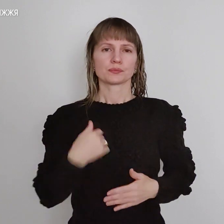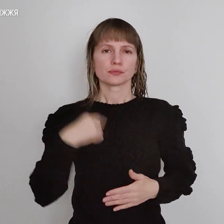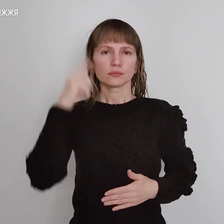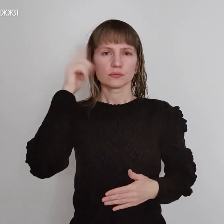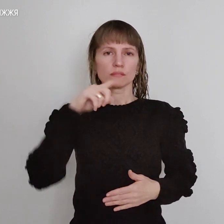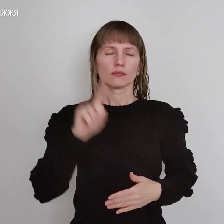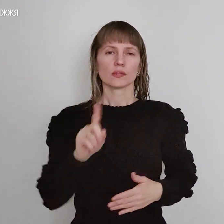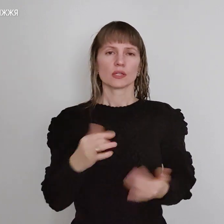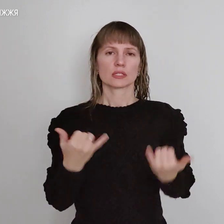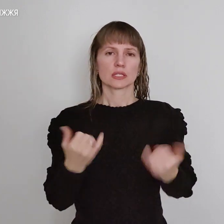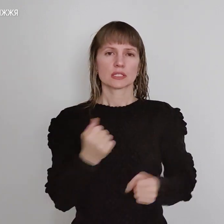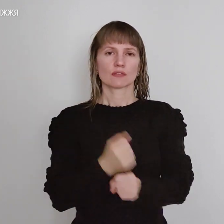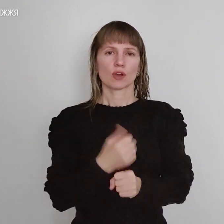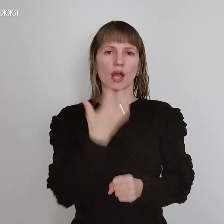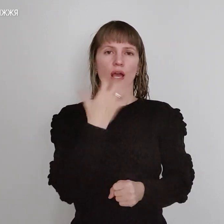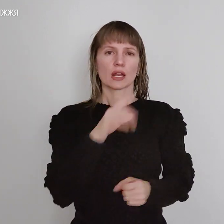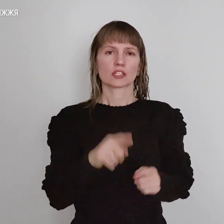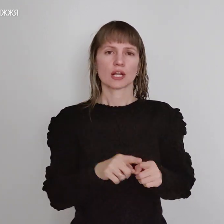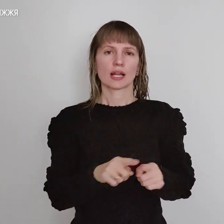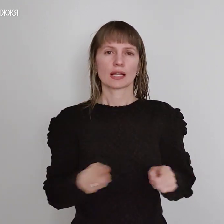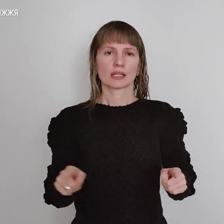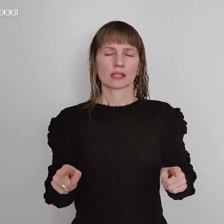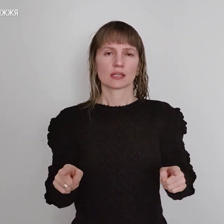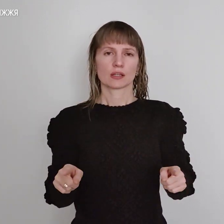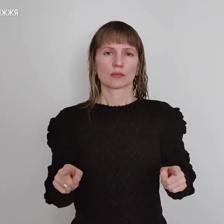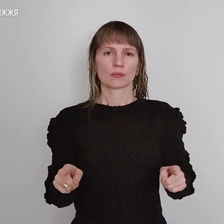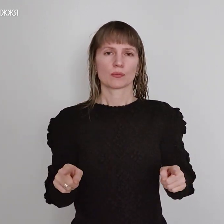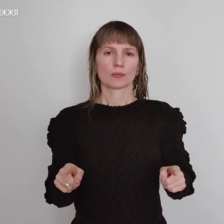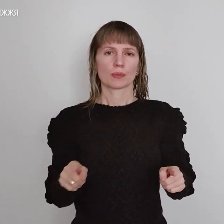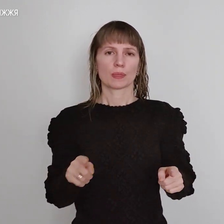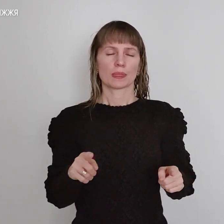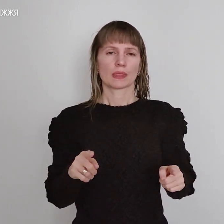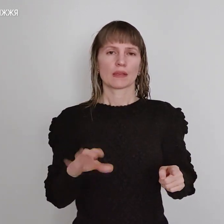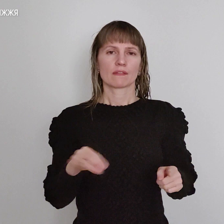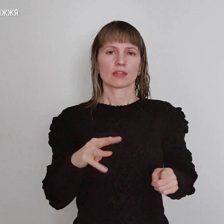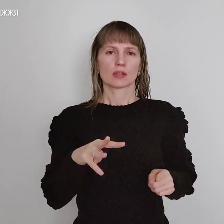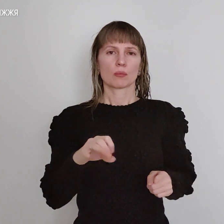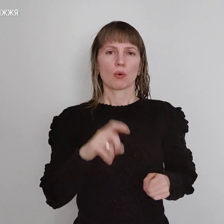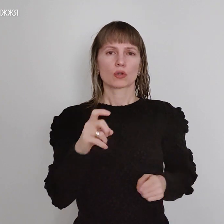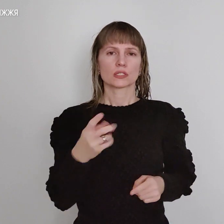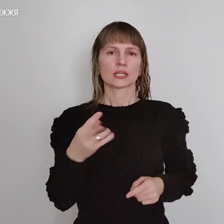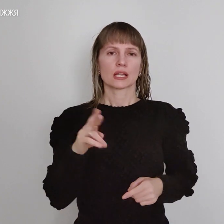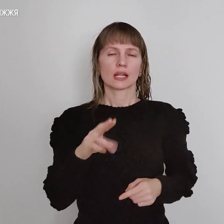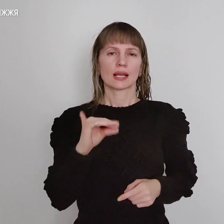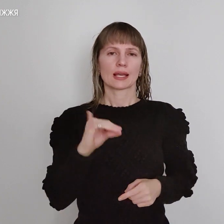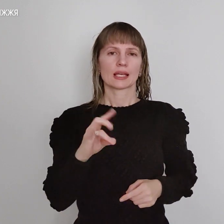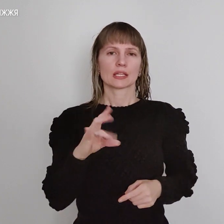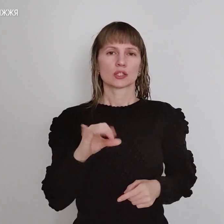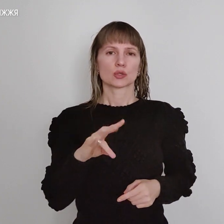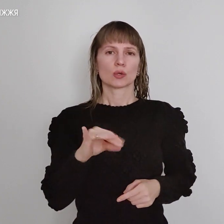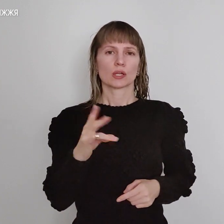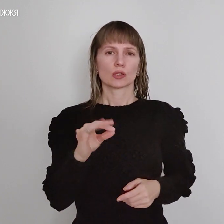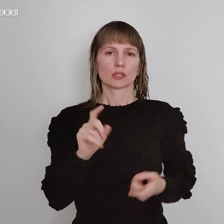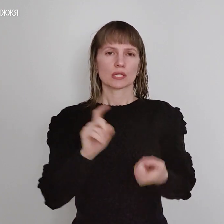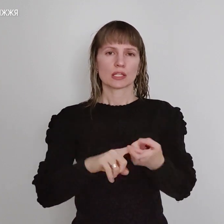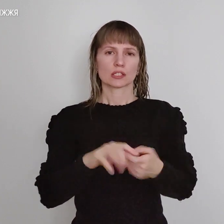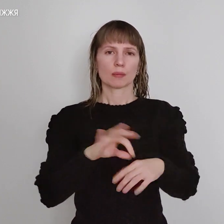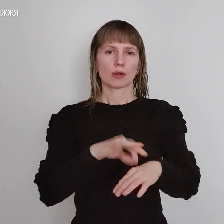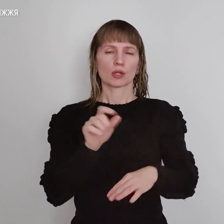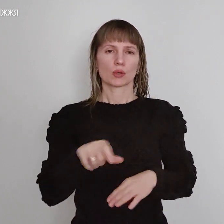що зараз на гарячій лінії саме віддумок для інцелінно-балежних пацієнтів. Тобто вони